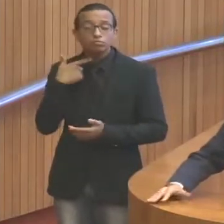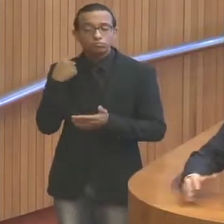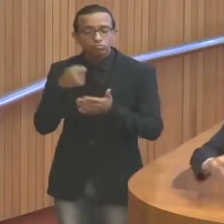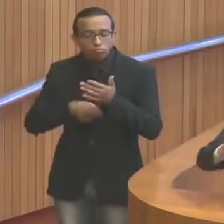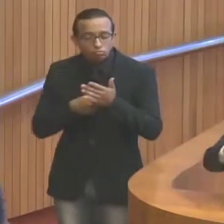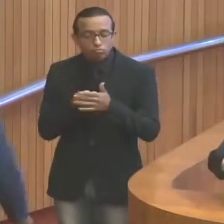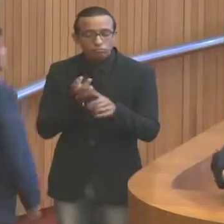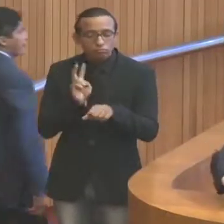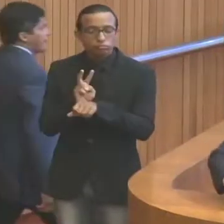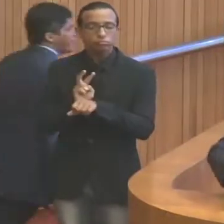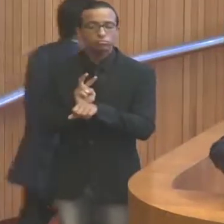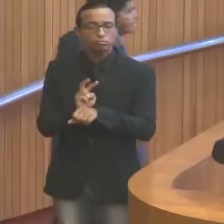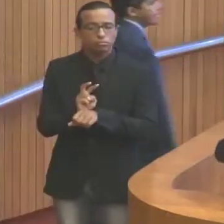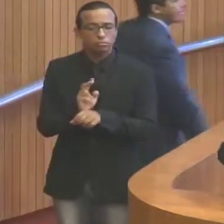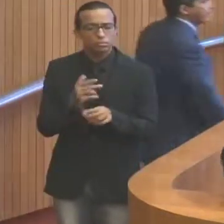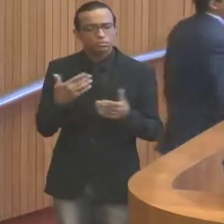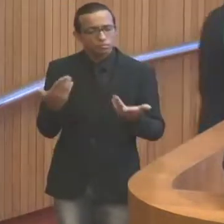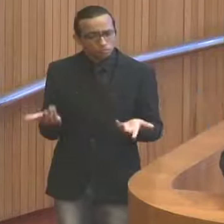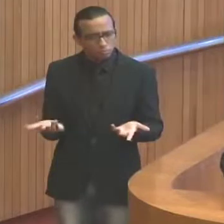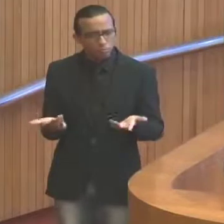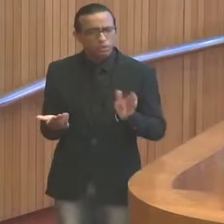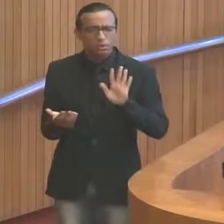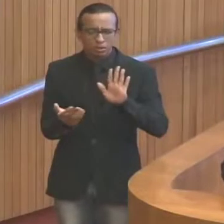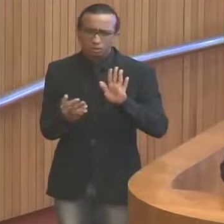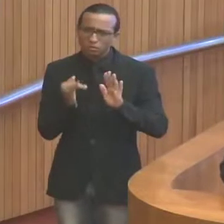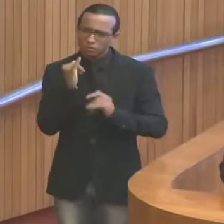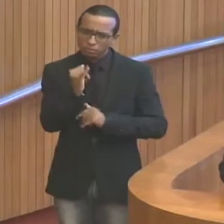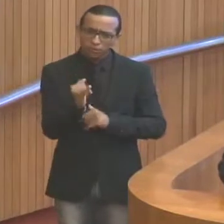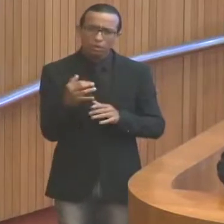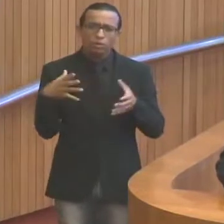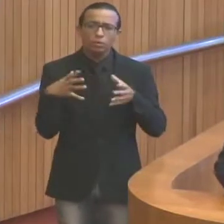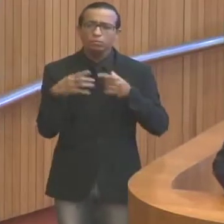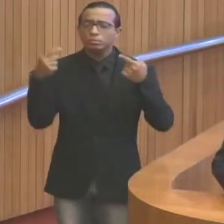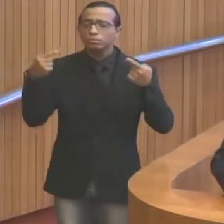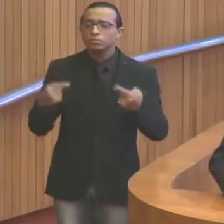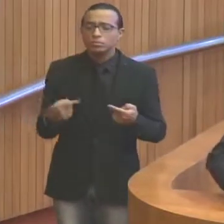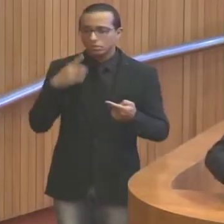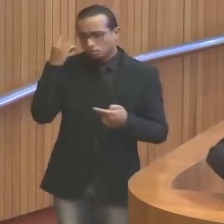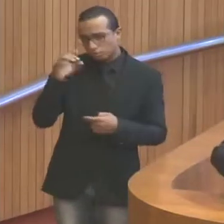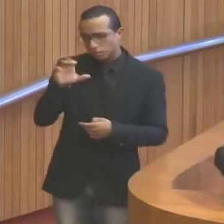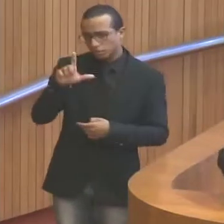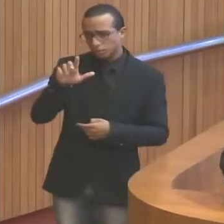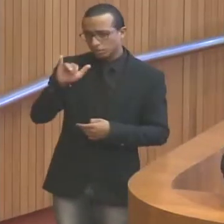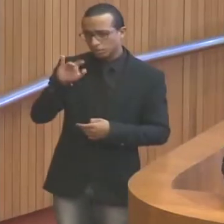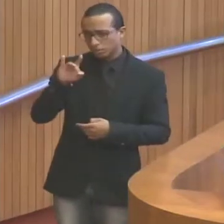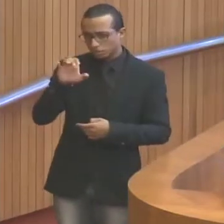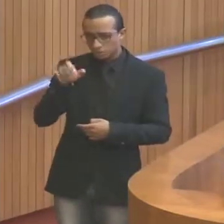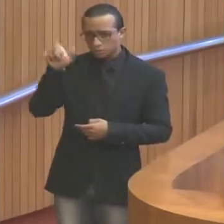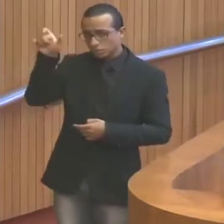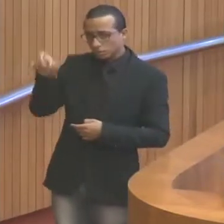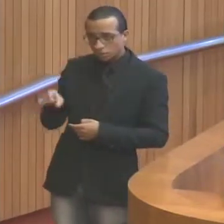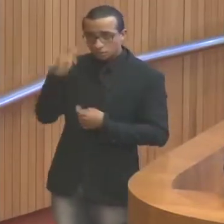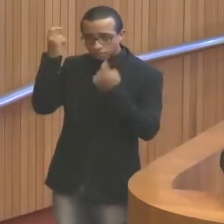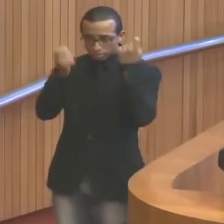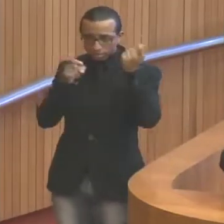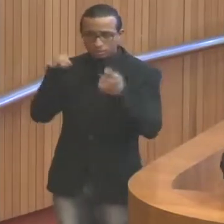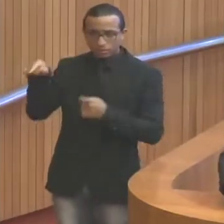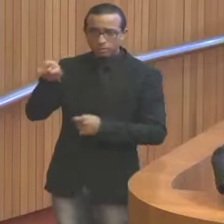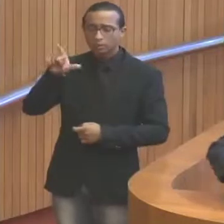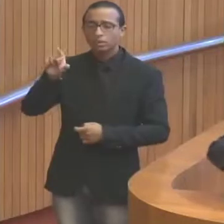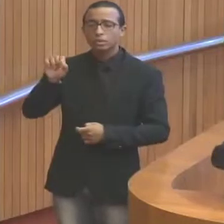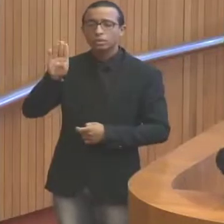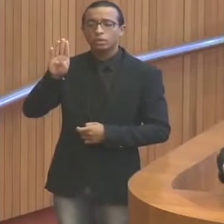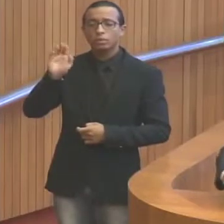que a oposição está se preocupando, deputada Cleide, com o senador Lobo Filho, porque o